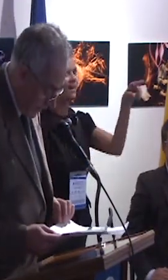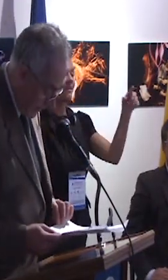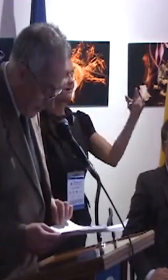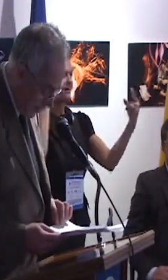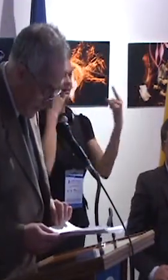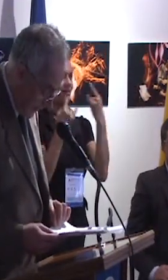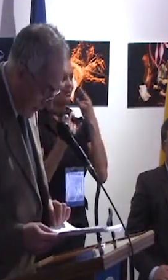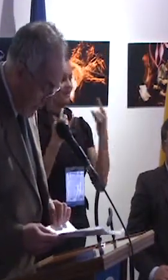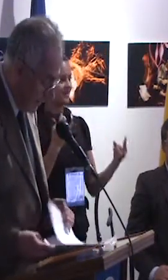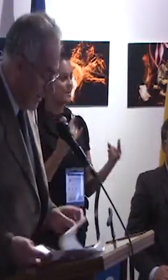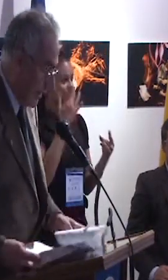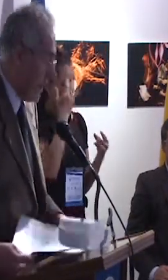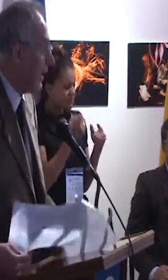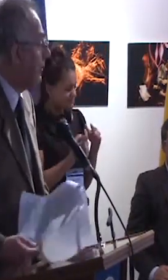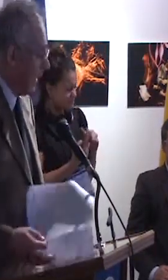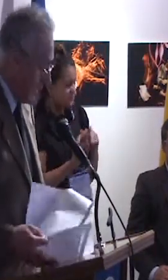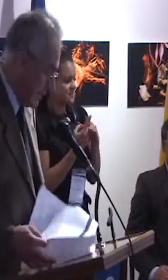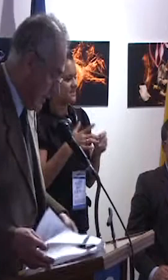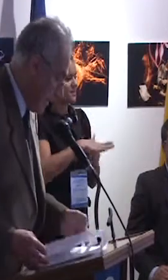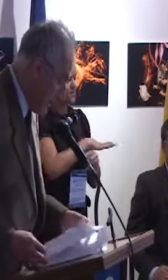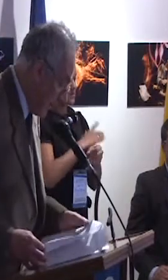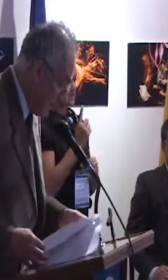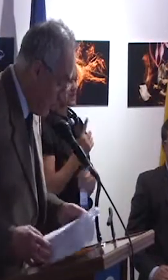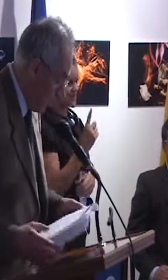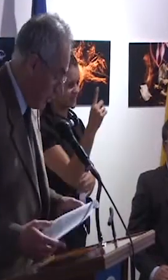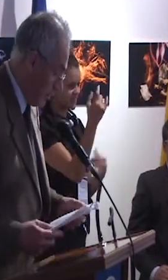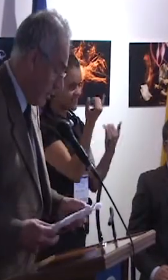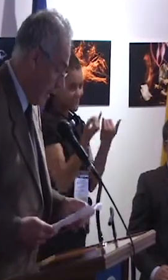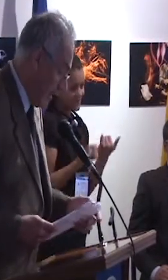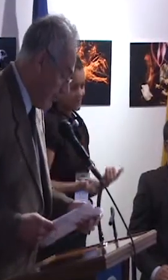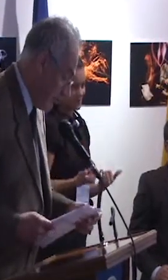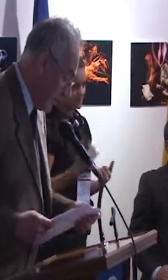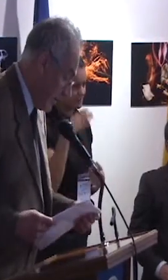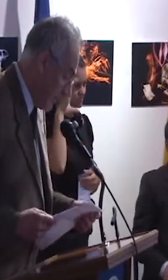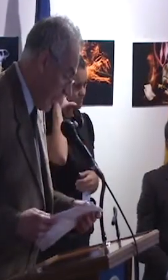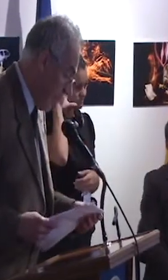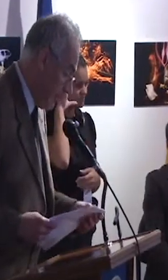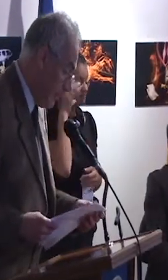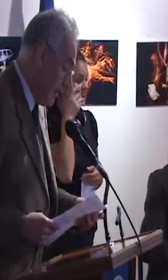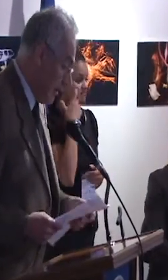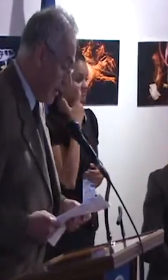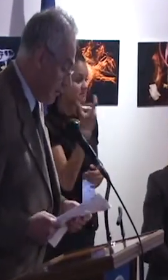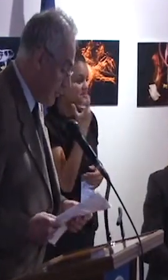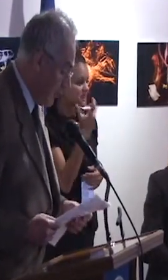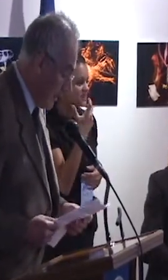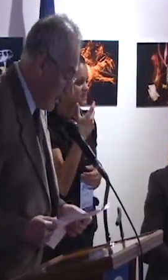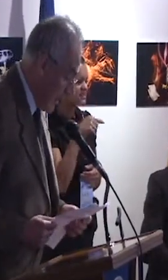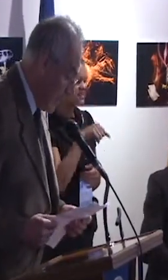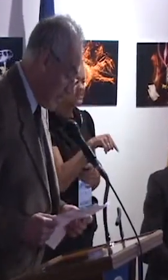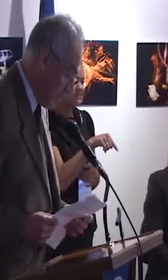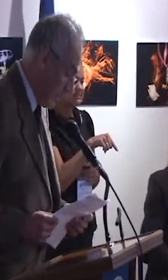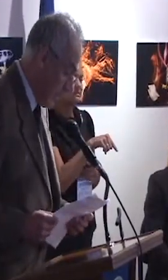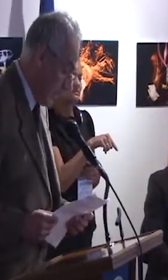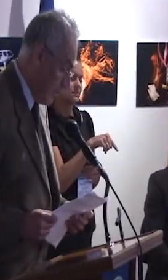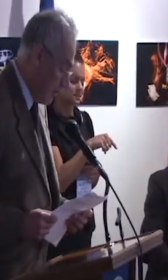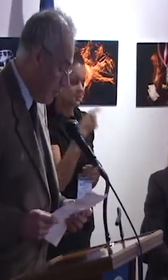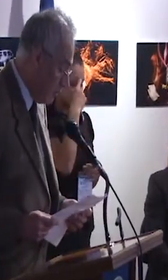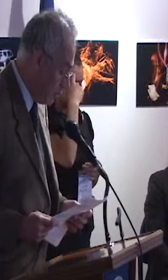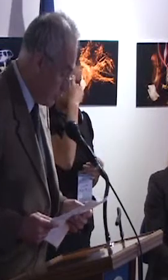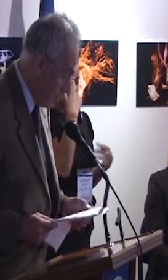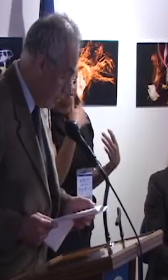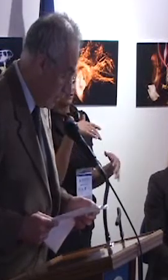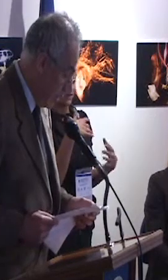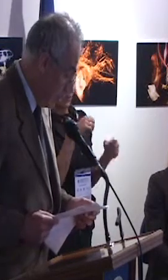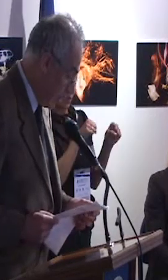una encrucijada política en la que parecen estar en juego de manera fundamental las posibilidades y maneras de